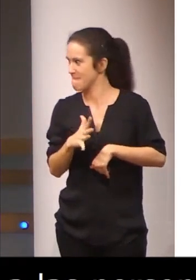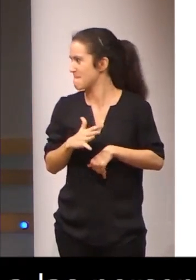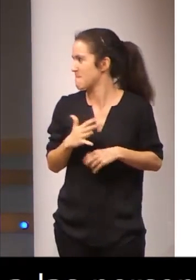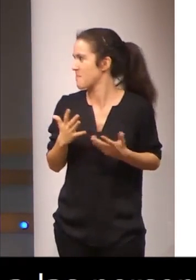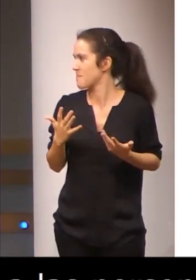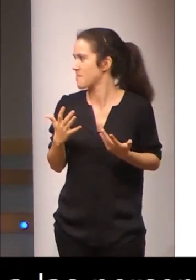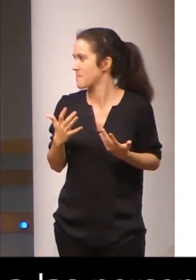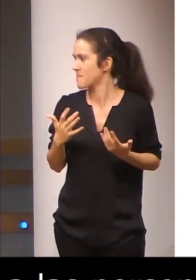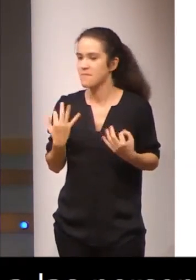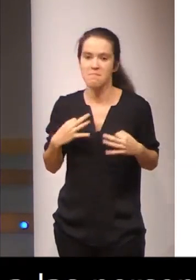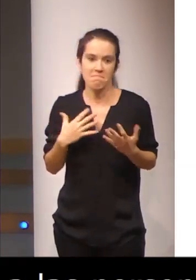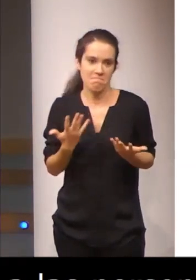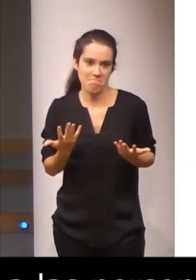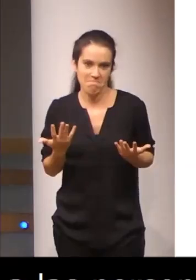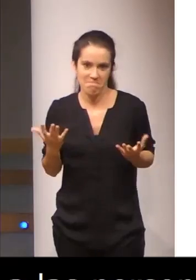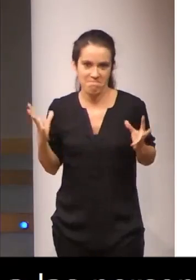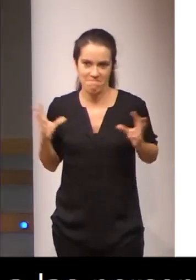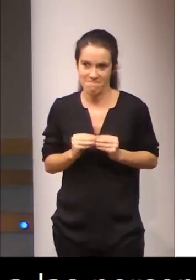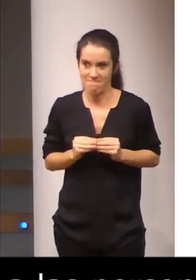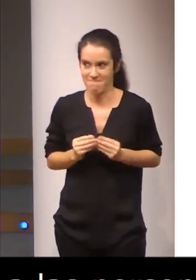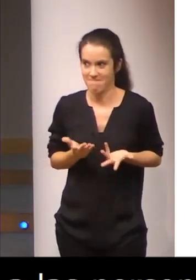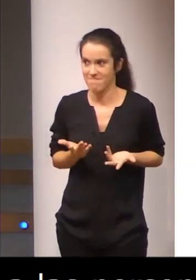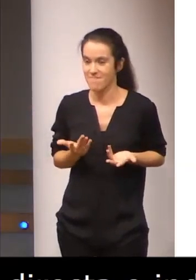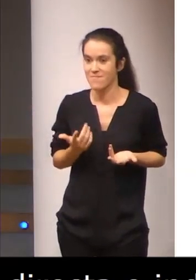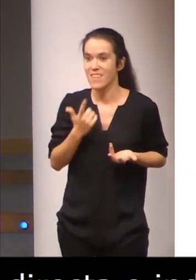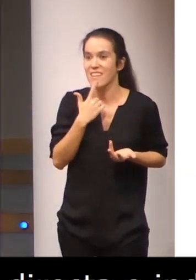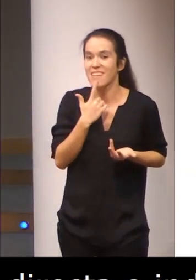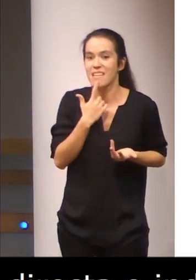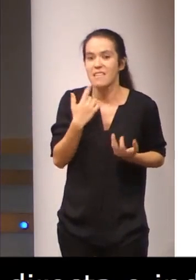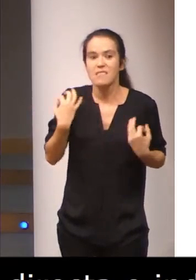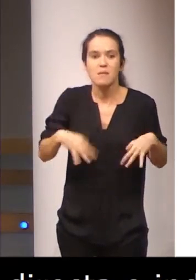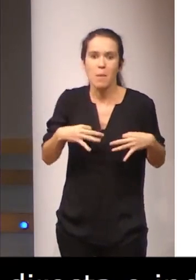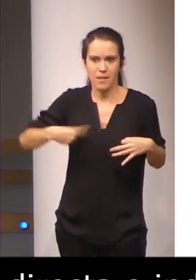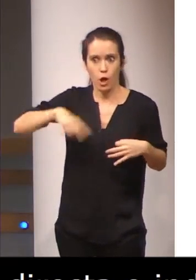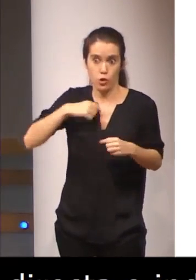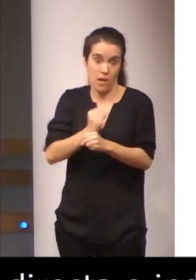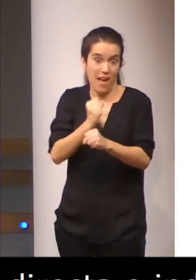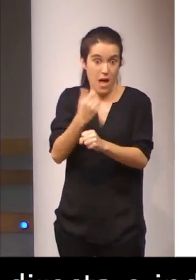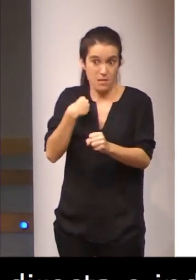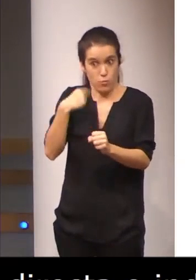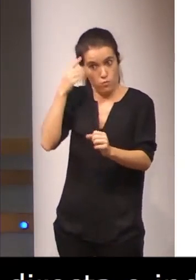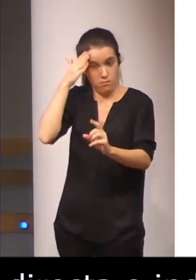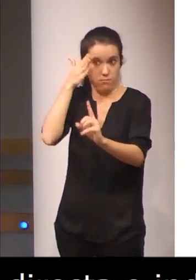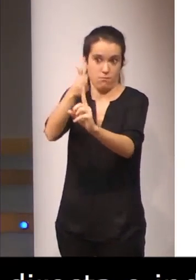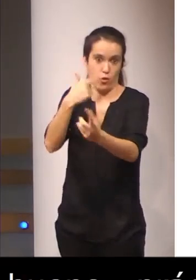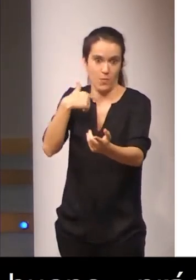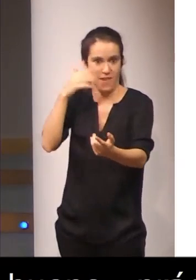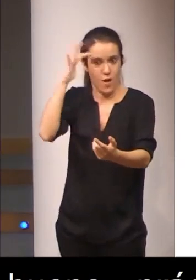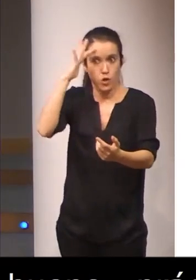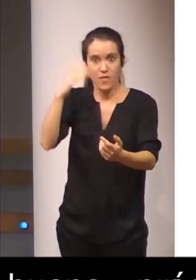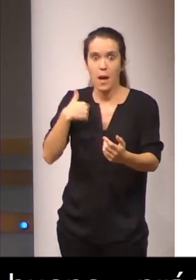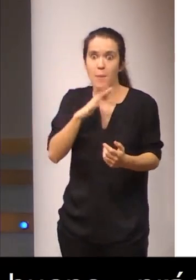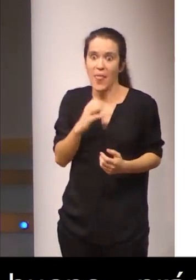Bueno, prácticamente, pues eso. Es decir, simplemente que hemos trabajado en esa línea, que nos ha salido bien en principio